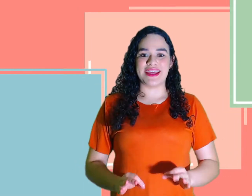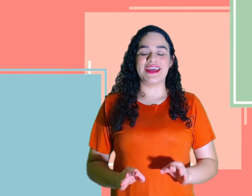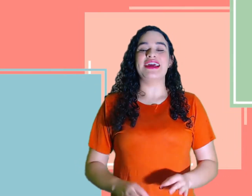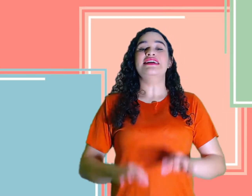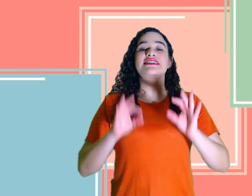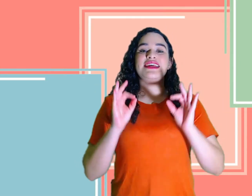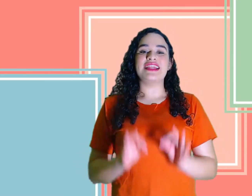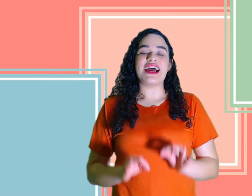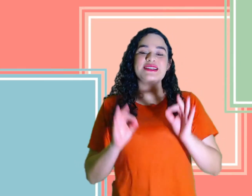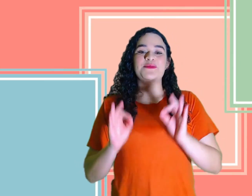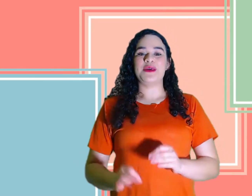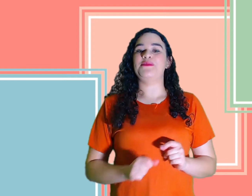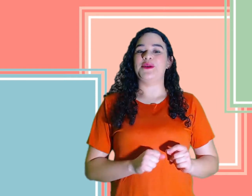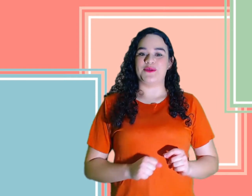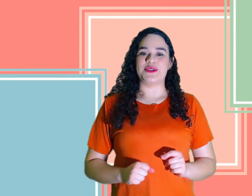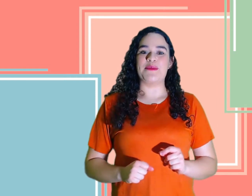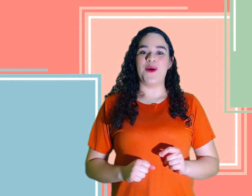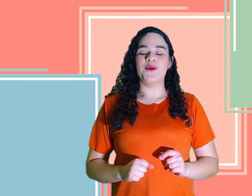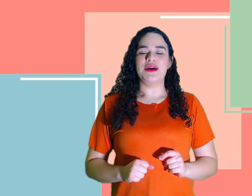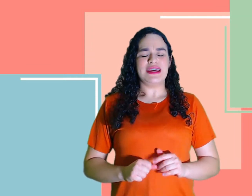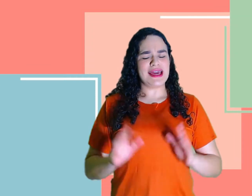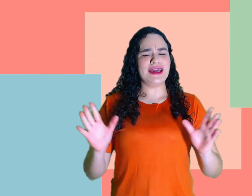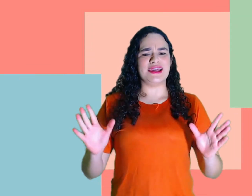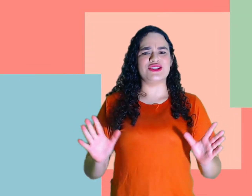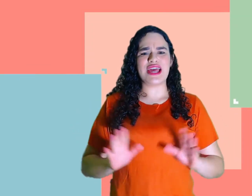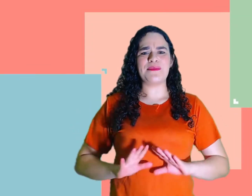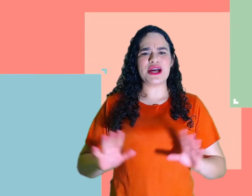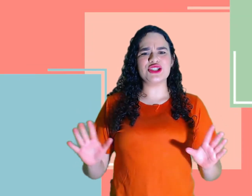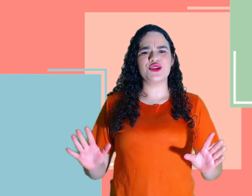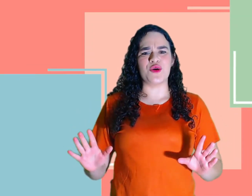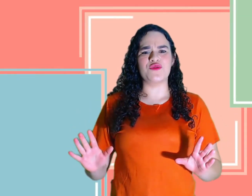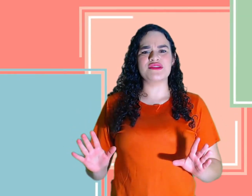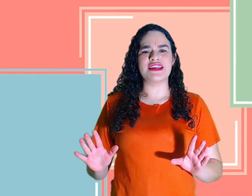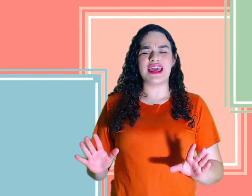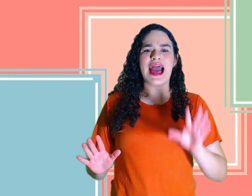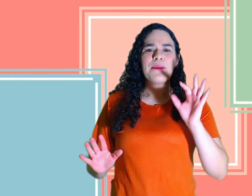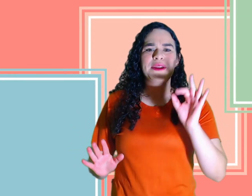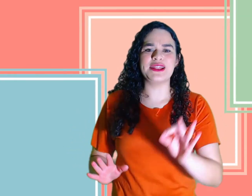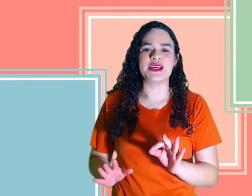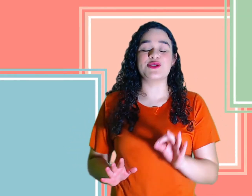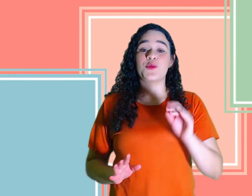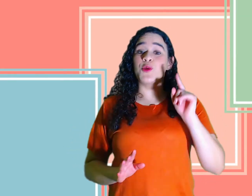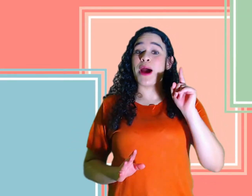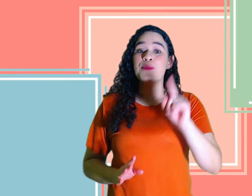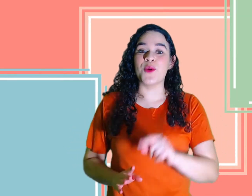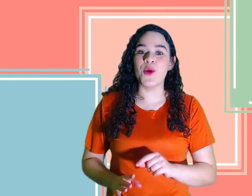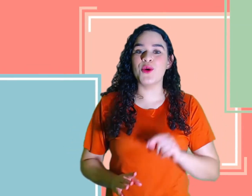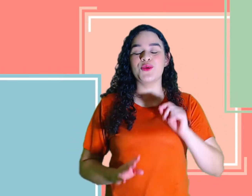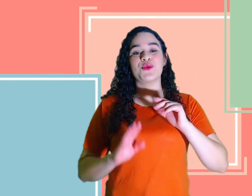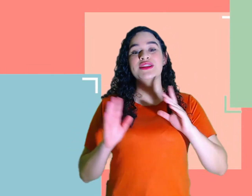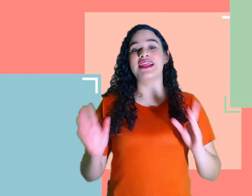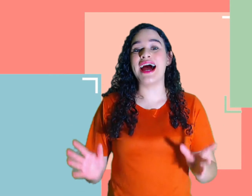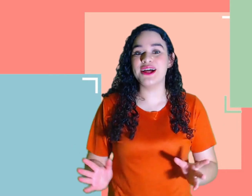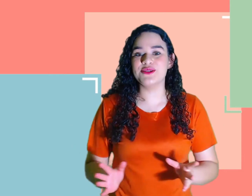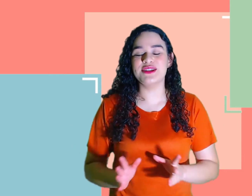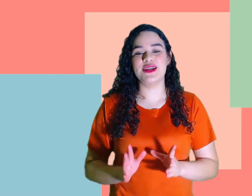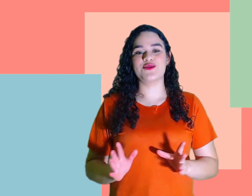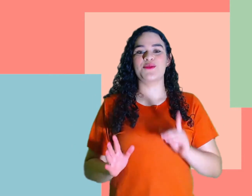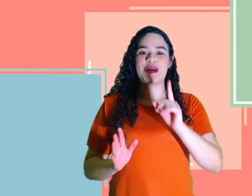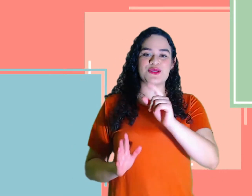sinais bíblicos, tá bom? E aí, já imaginou você aprender sobre o amor, o cuidado de Deus sobre a sua